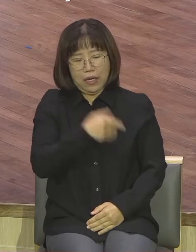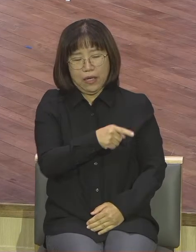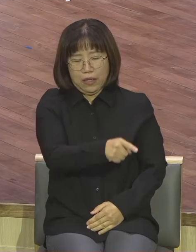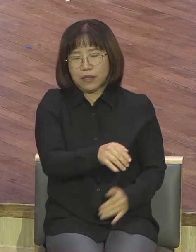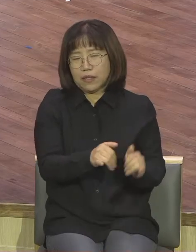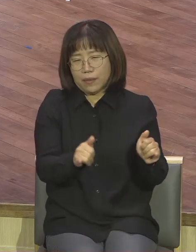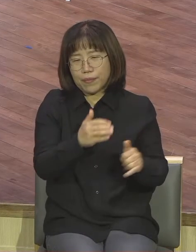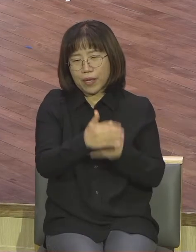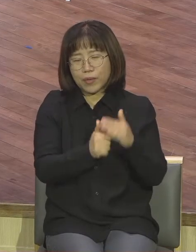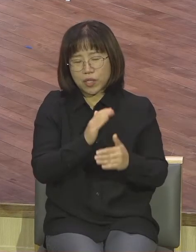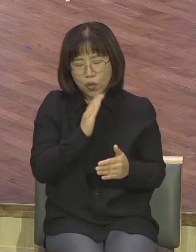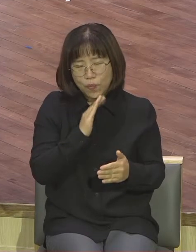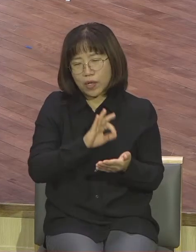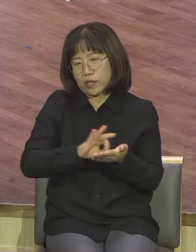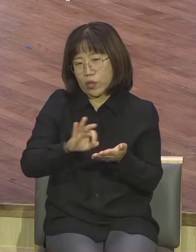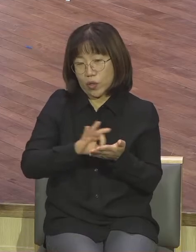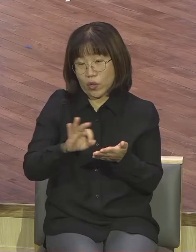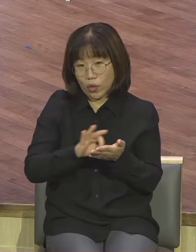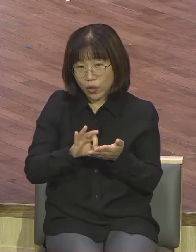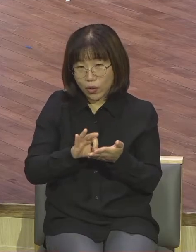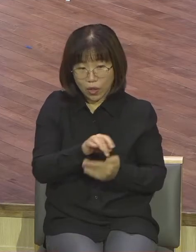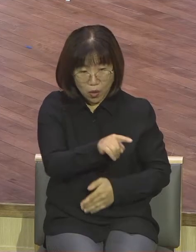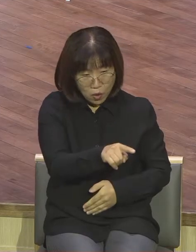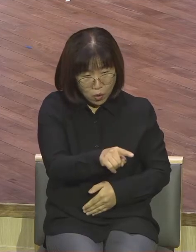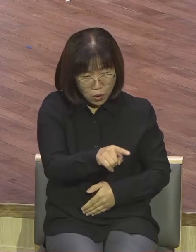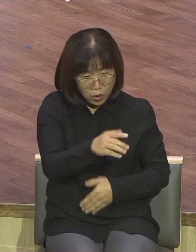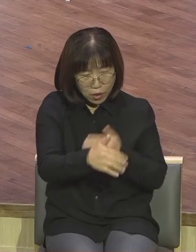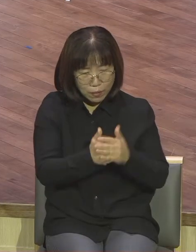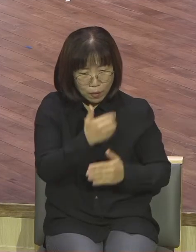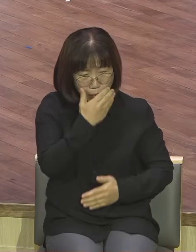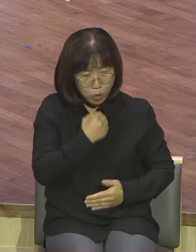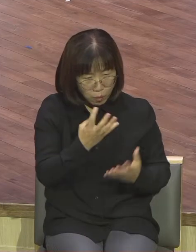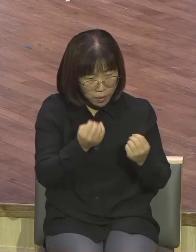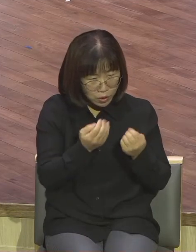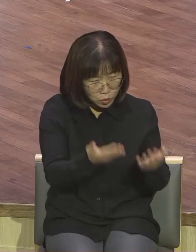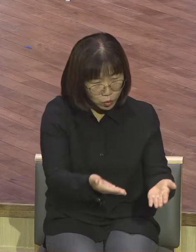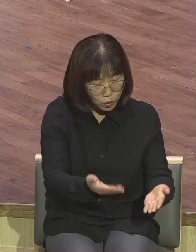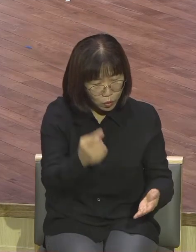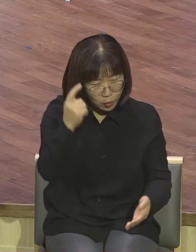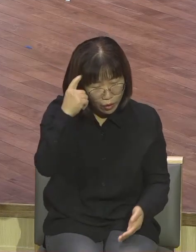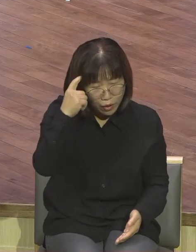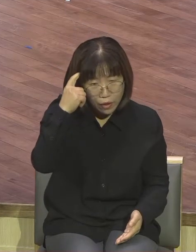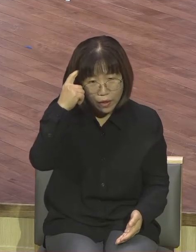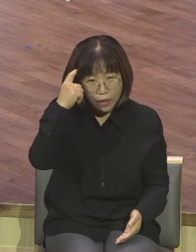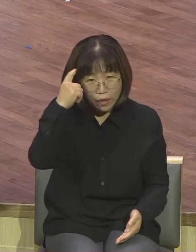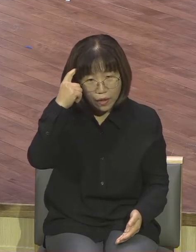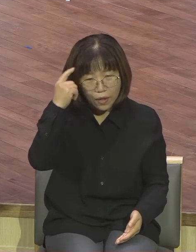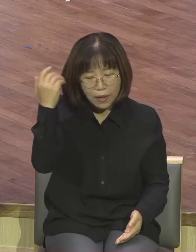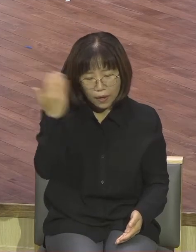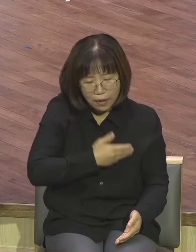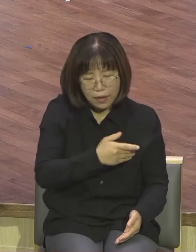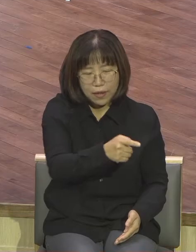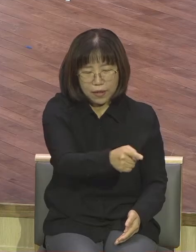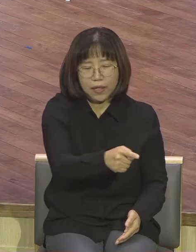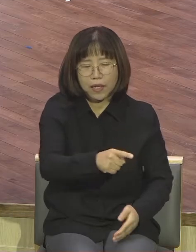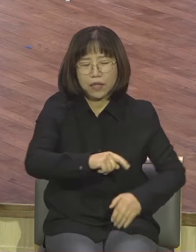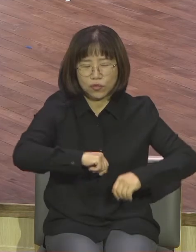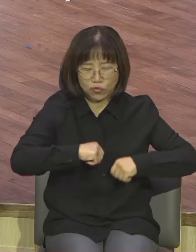왜 하나님 저 사람 한 줄에 축복하시지 그려보면 안 돼요 저 사람은 하나님의 말씀이 나보다 더 순종을